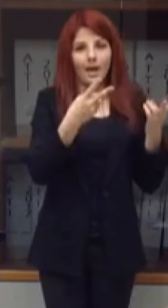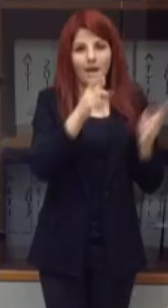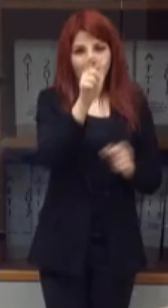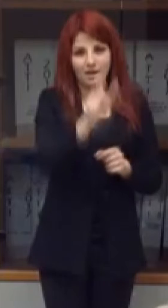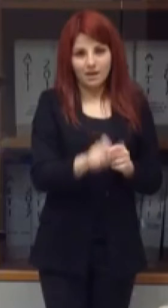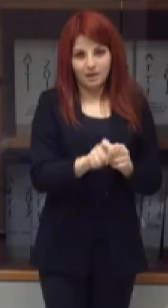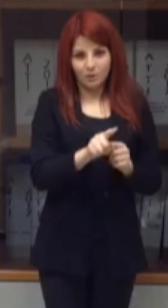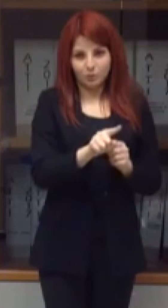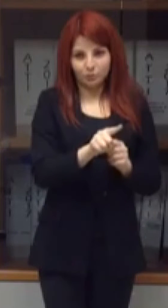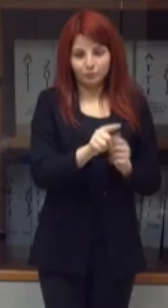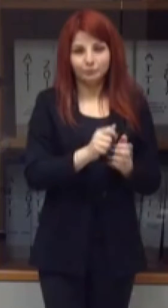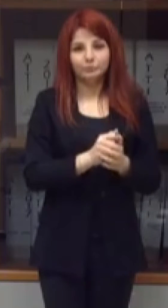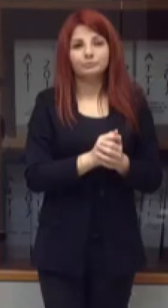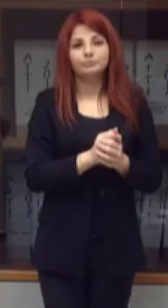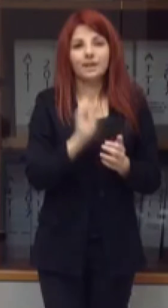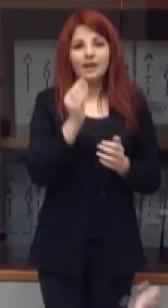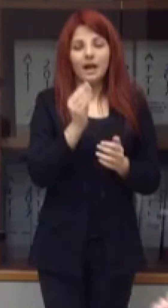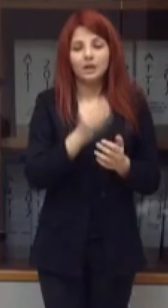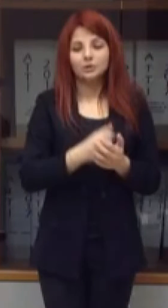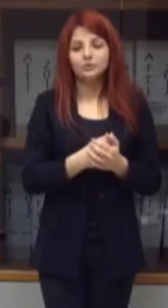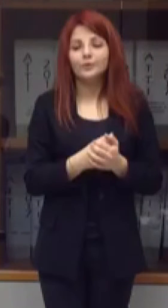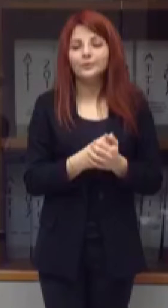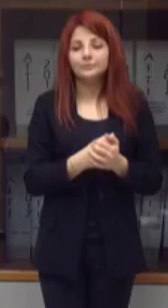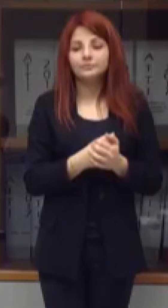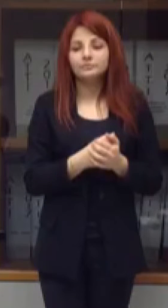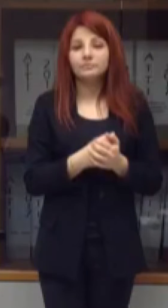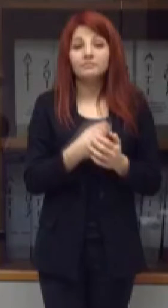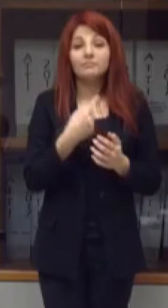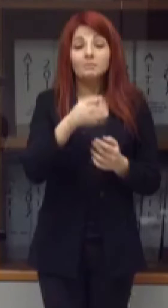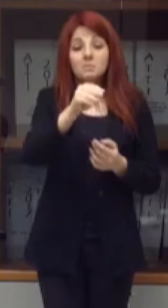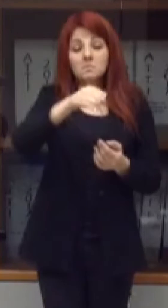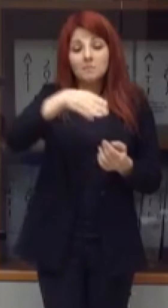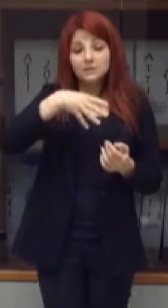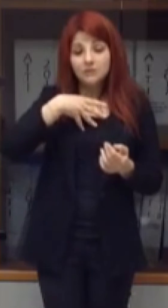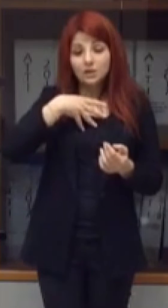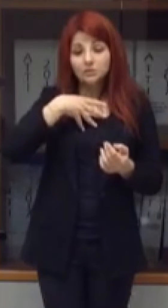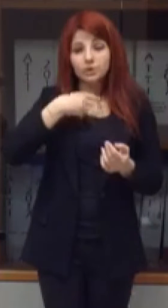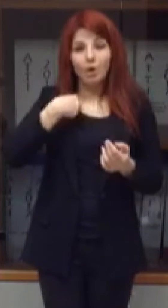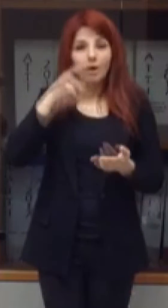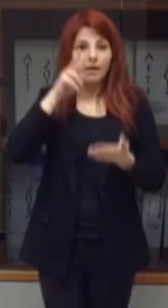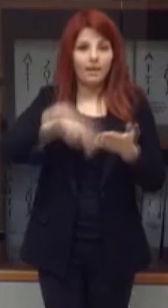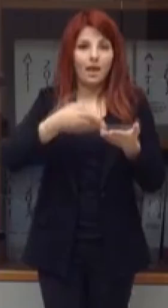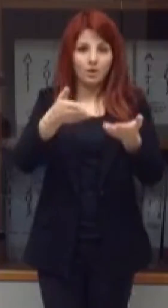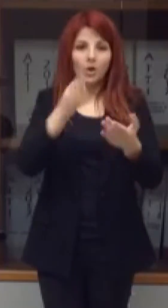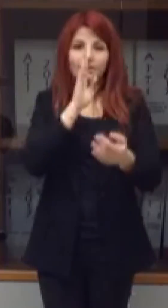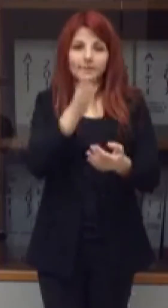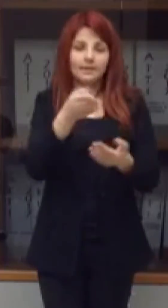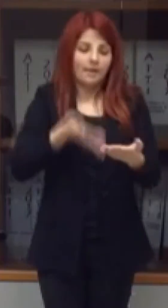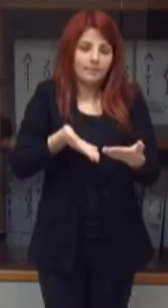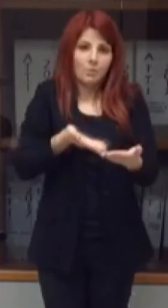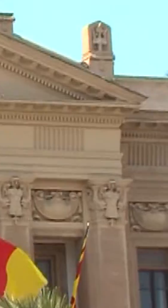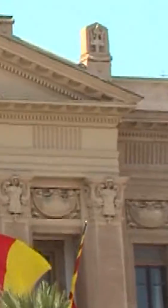emergenza, pur avendo dal punto di vista sanitario strutture all'avanguardia, continua De Luca, qui al sud l'aumento del contagio sarebbe una tragedia